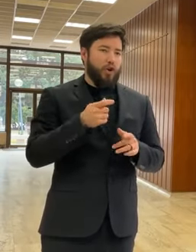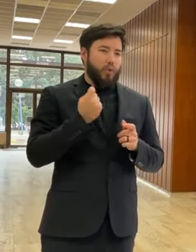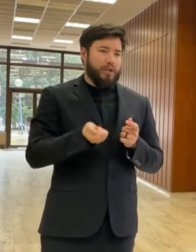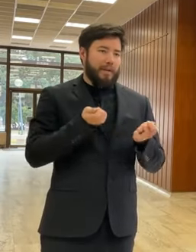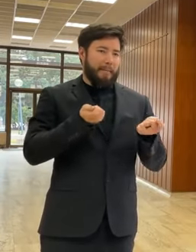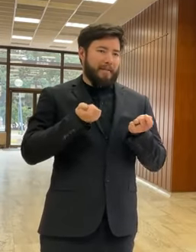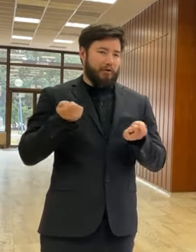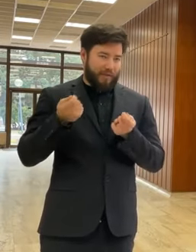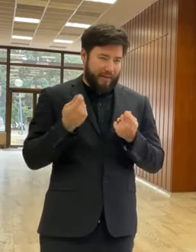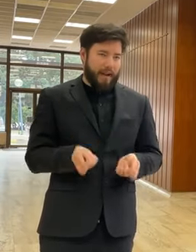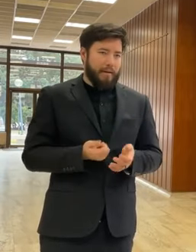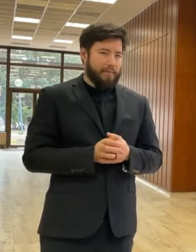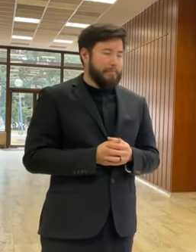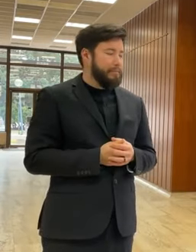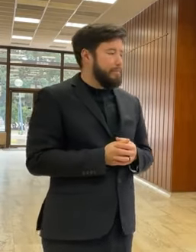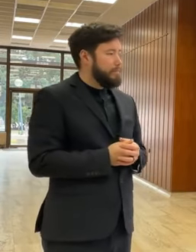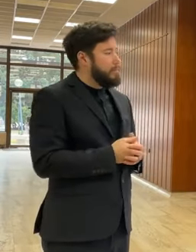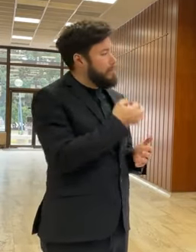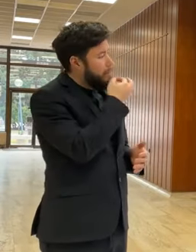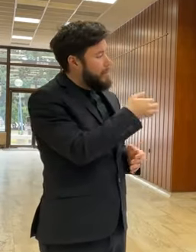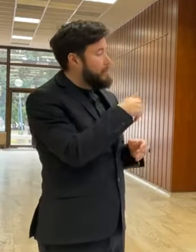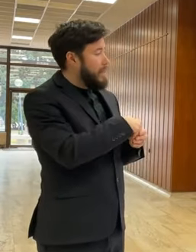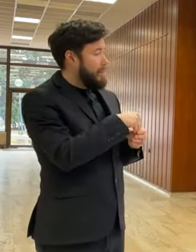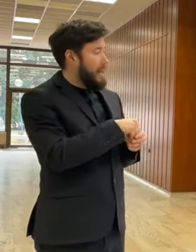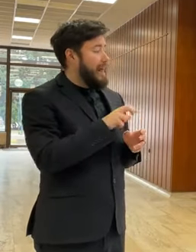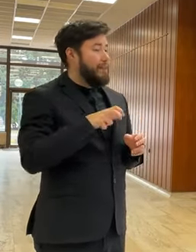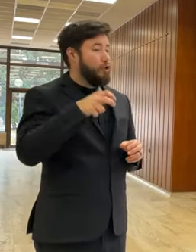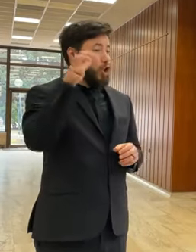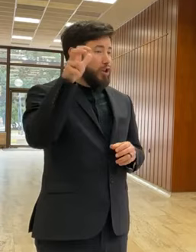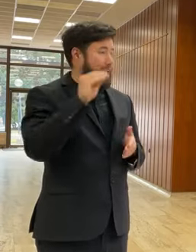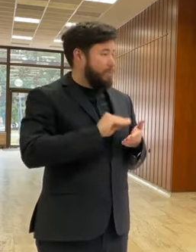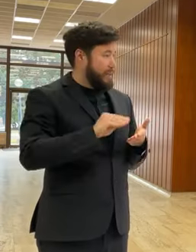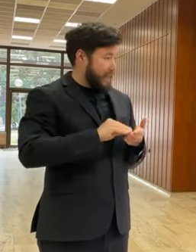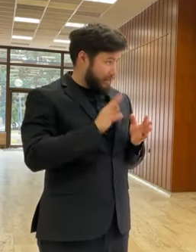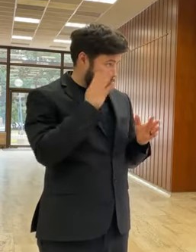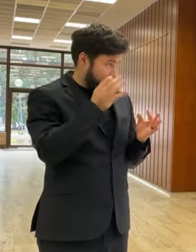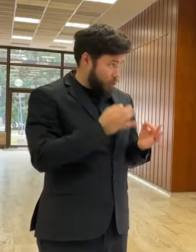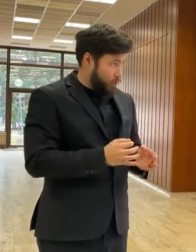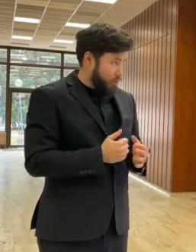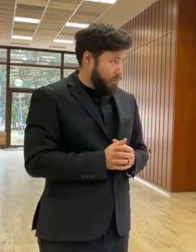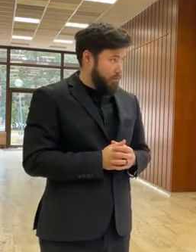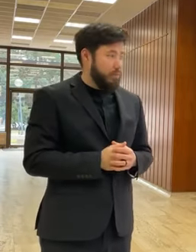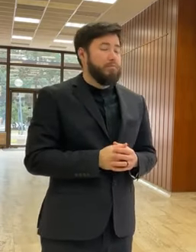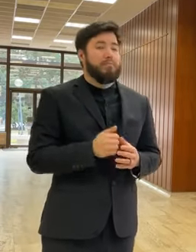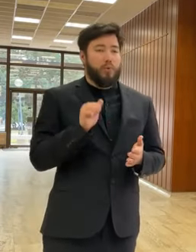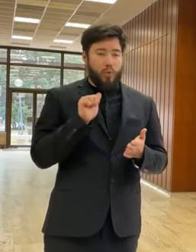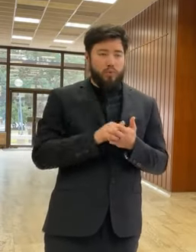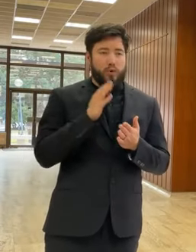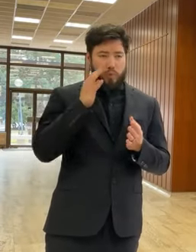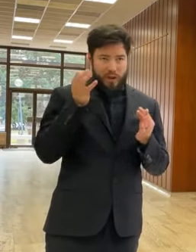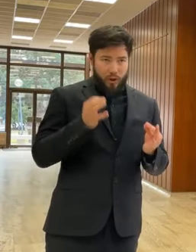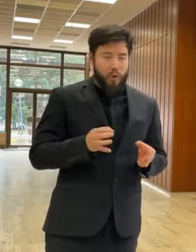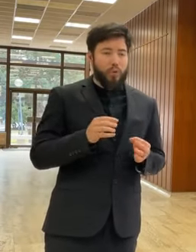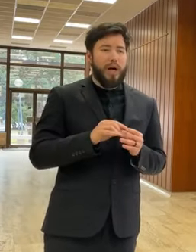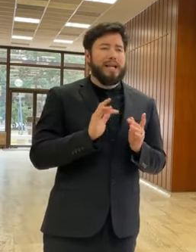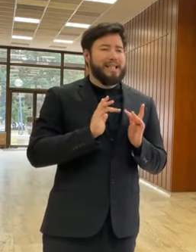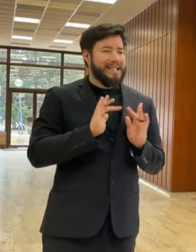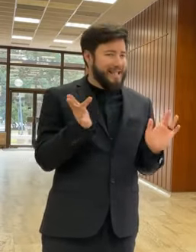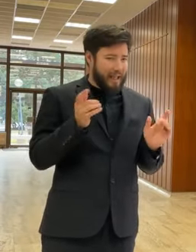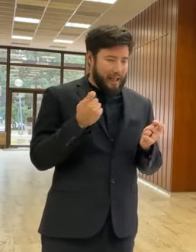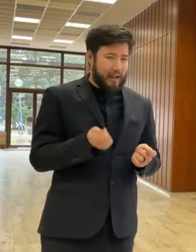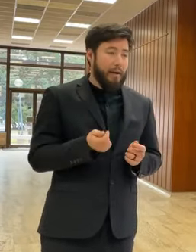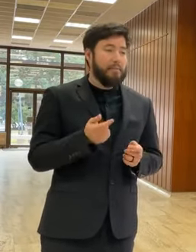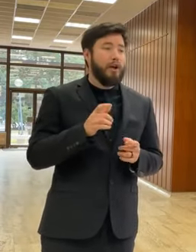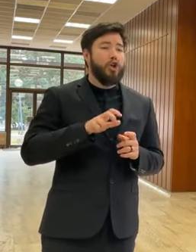lietadiel. Znamená to, že administratíva k dronom bude jednoduchšia? Určite bude jednoduchšia. Bude elektronická. Či drony na